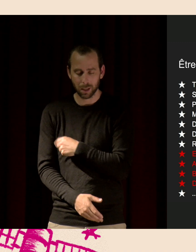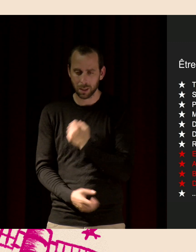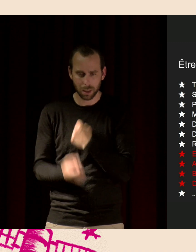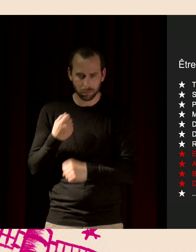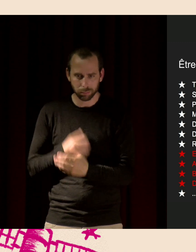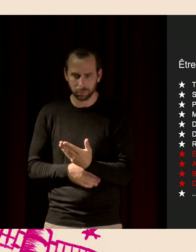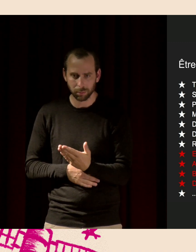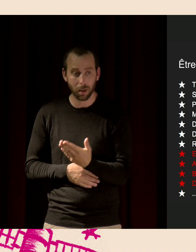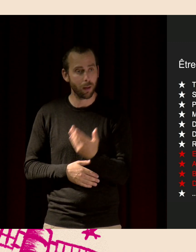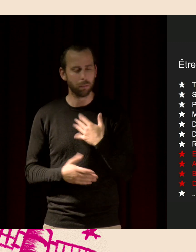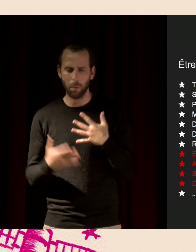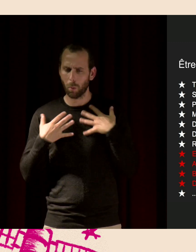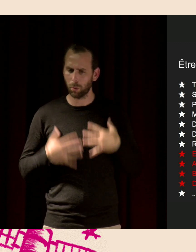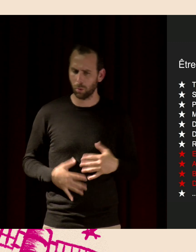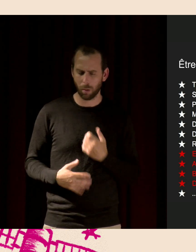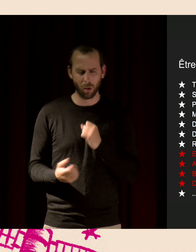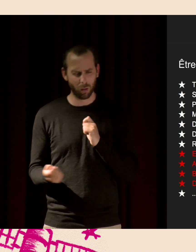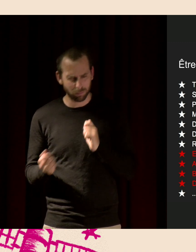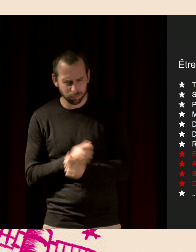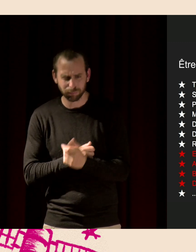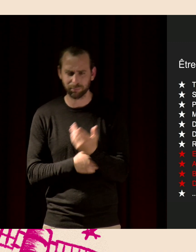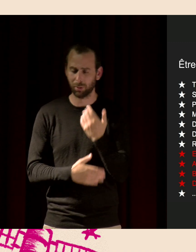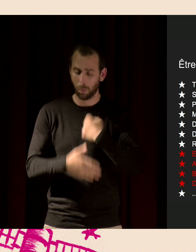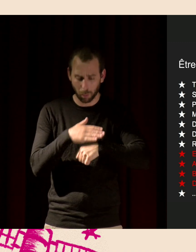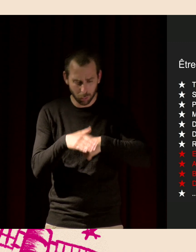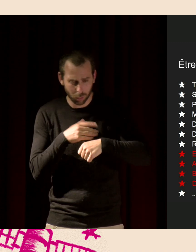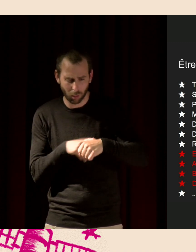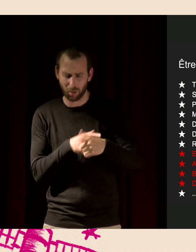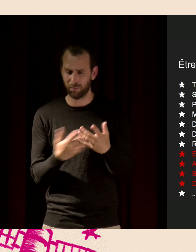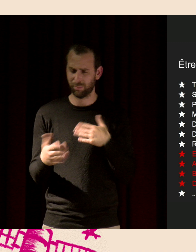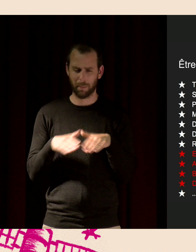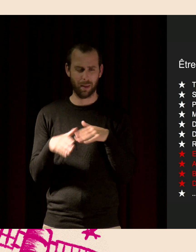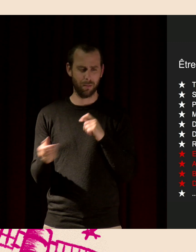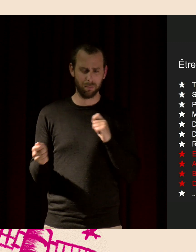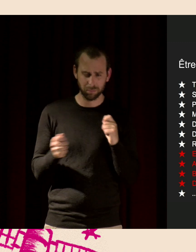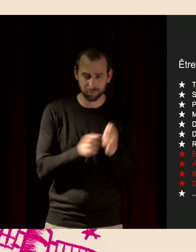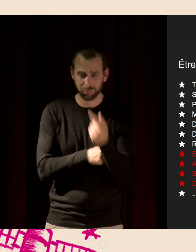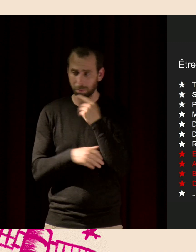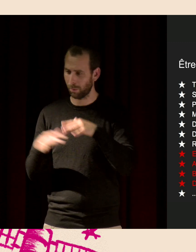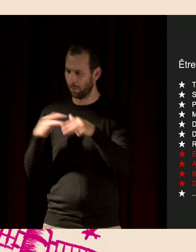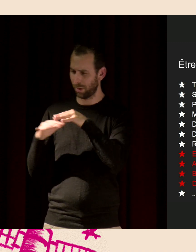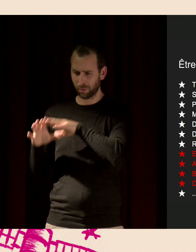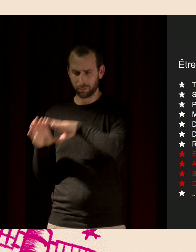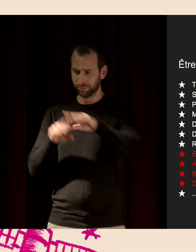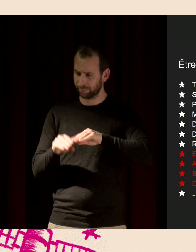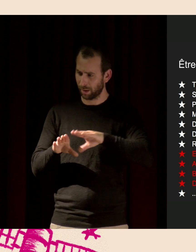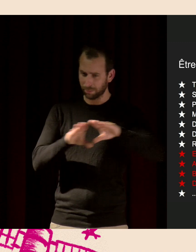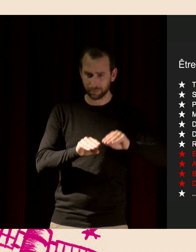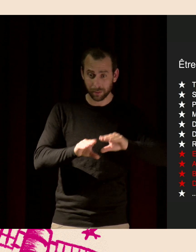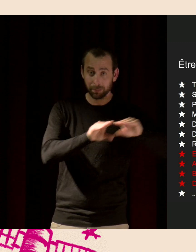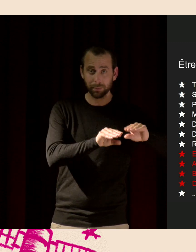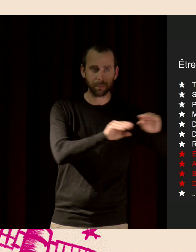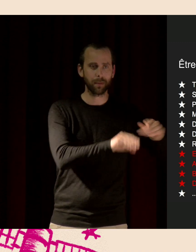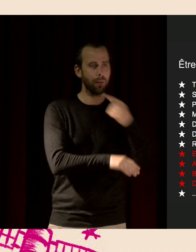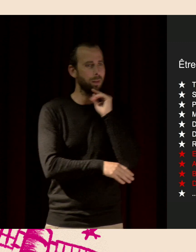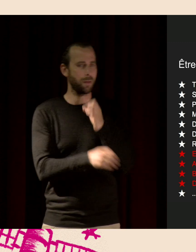comportement. Ça affecte leur succès reproducteur. Donc, au final, ça déplace les populations. Donc, ça a des effets très importants